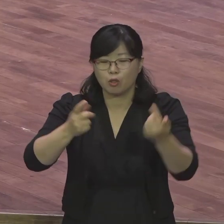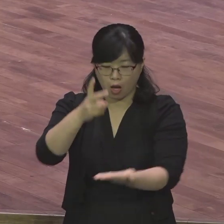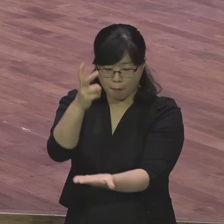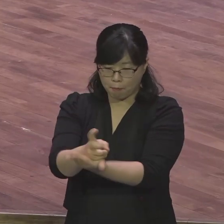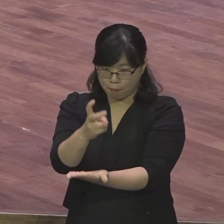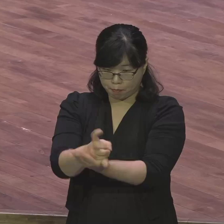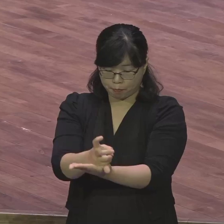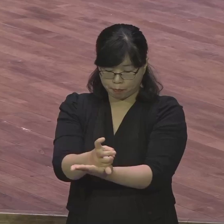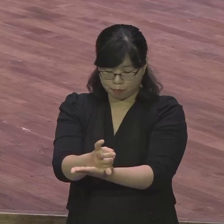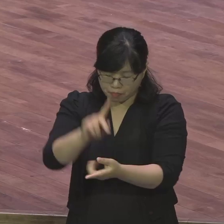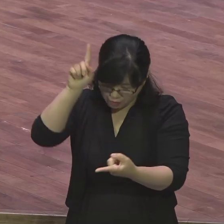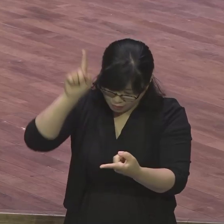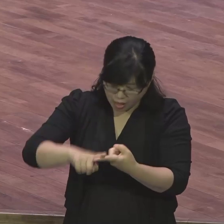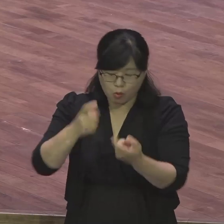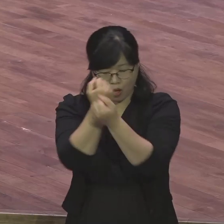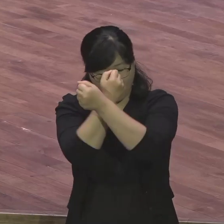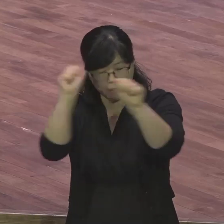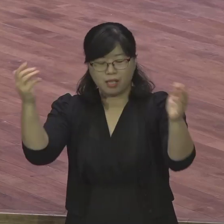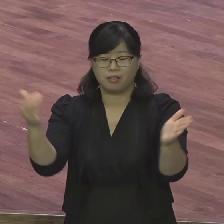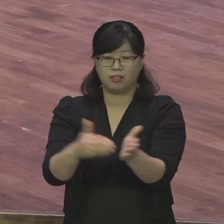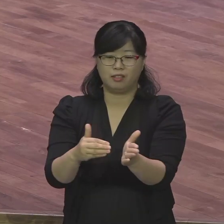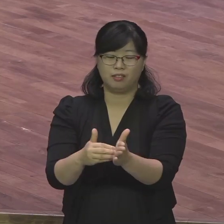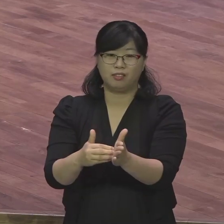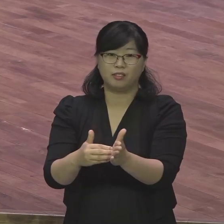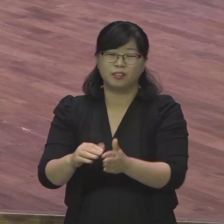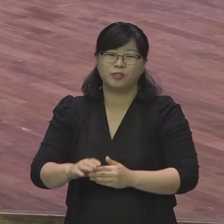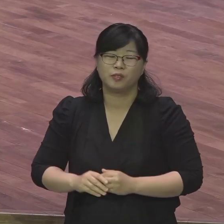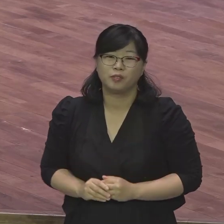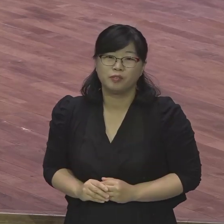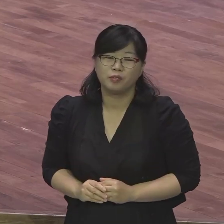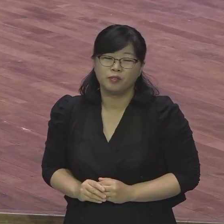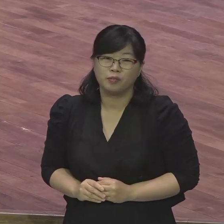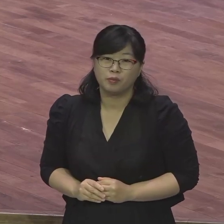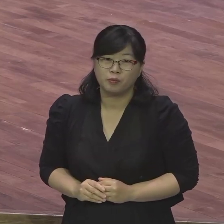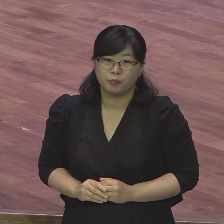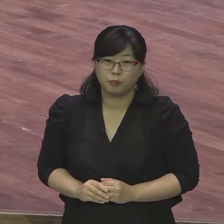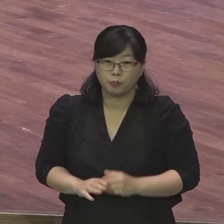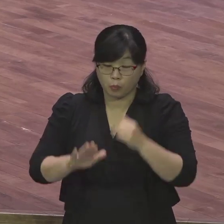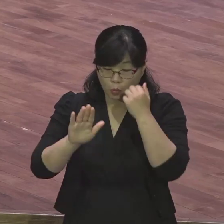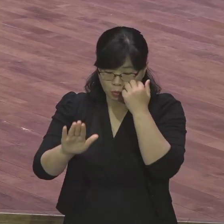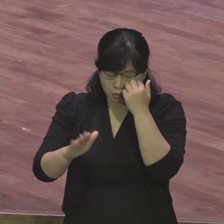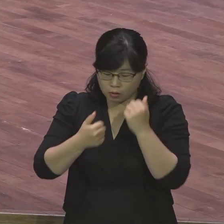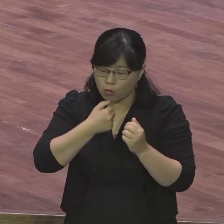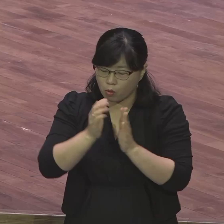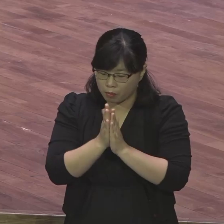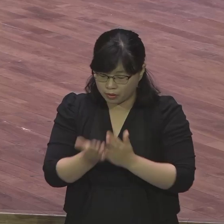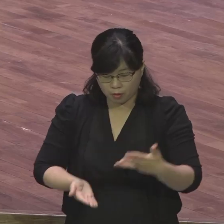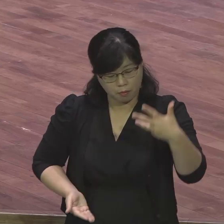어마어마한 거예요. 여러분이 그렇게 이 말씀을 가지고 묵상하면서 여러분이 살아간다고 하면